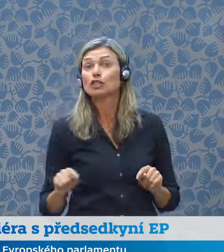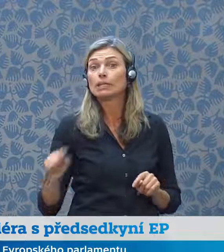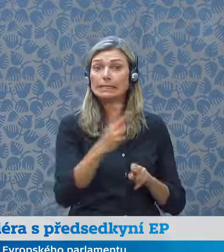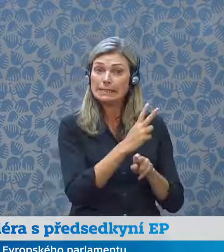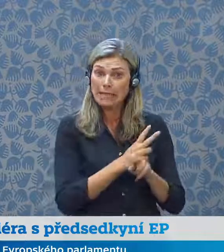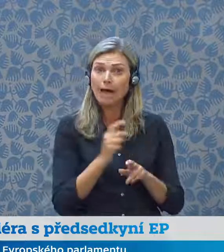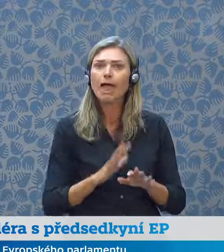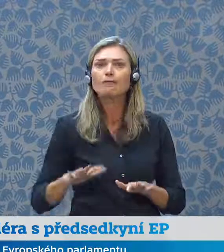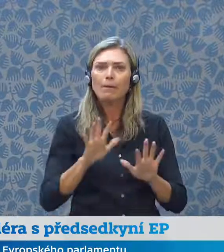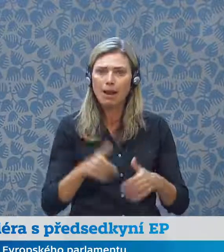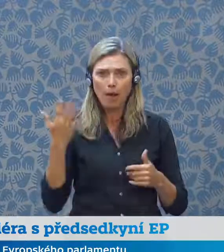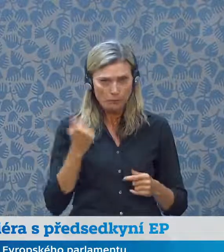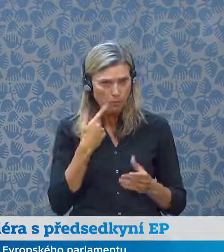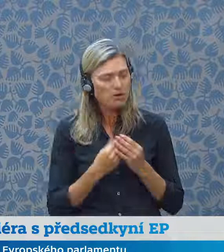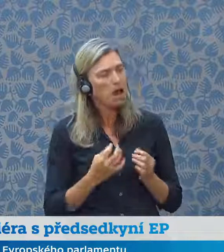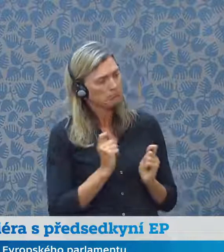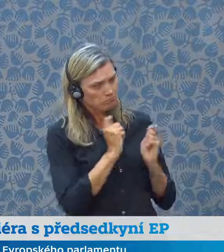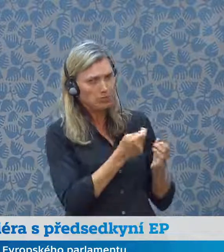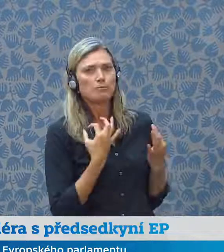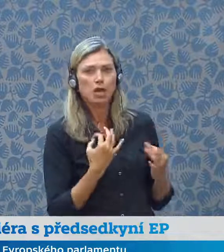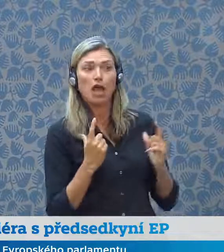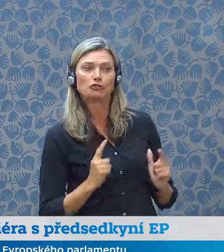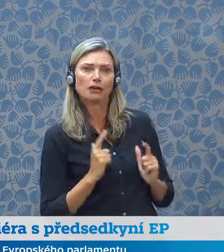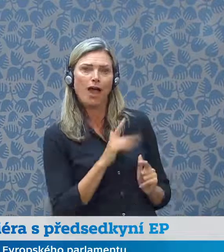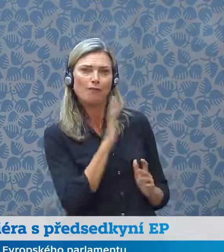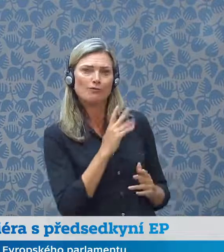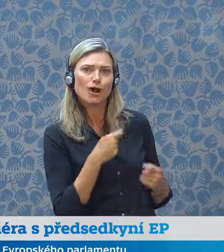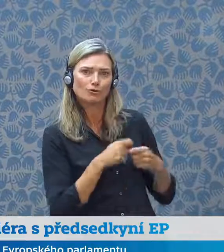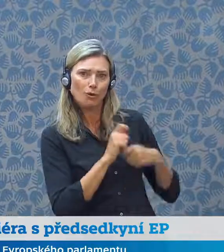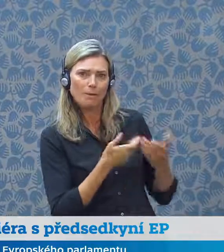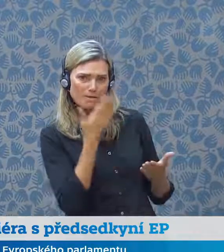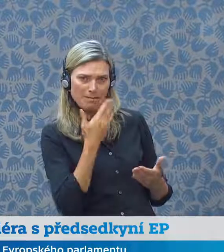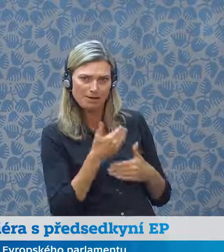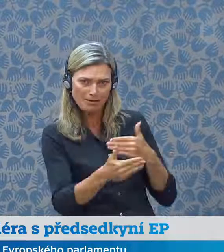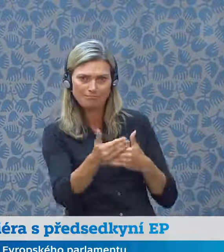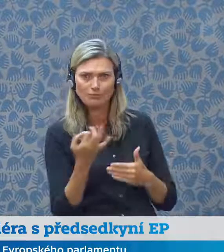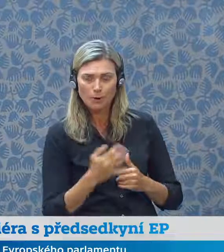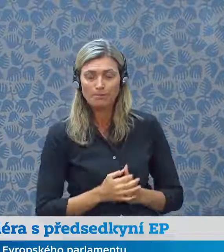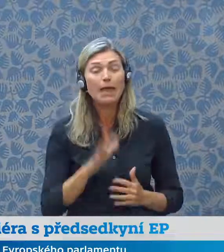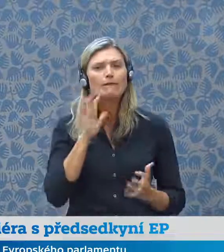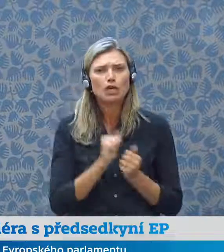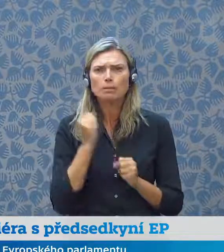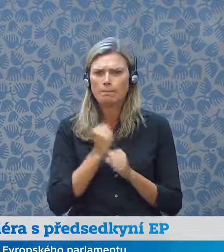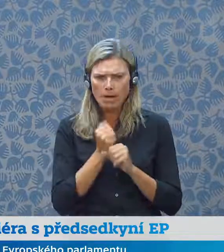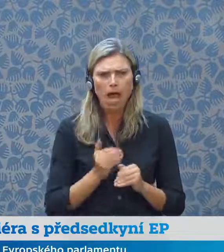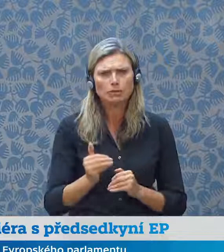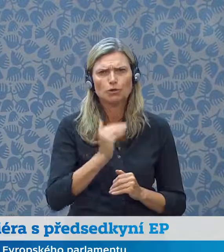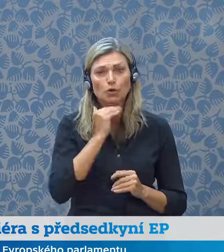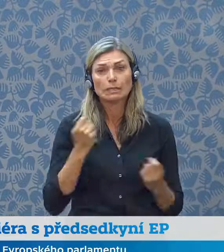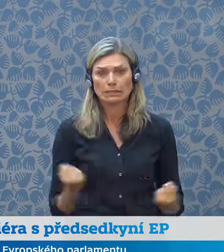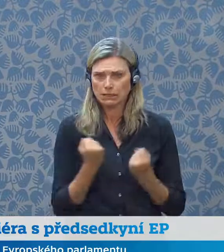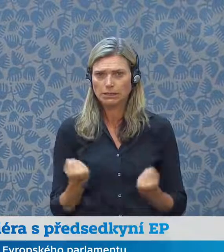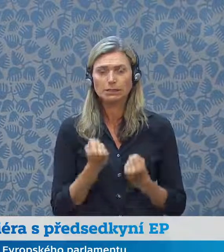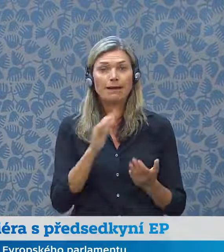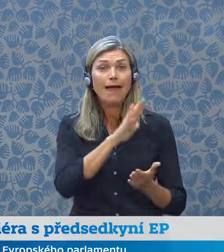Evropského parlamentu a čekáme, že se pustíme do pilné práce hned od